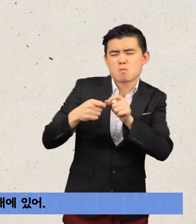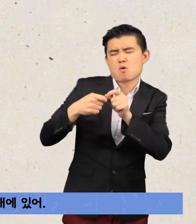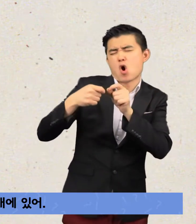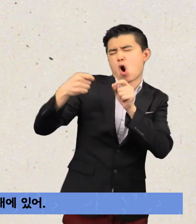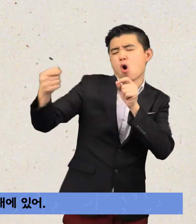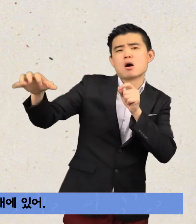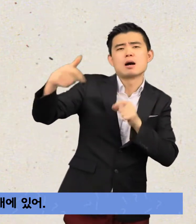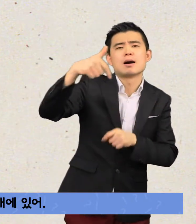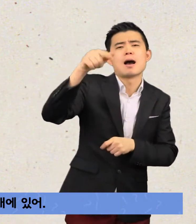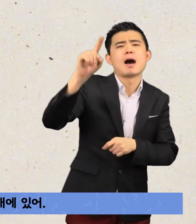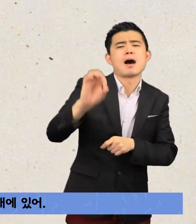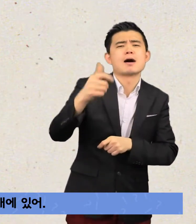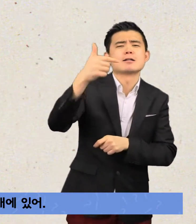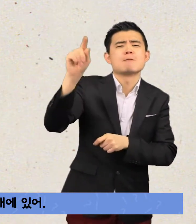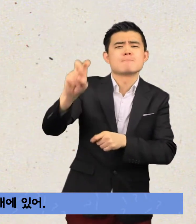제비 날개에 있어.